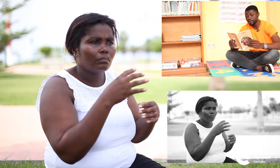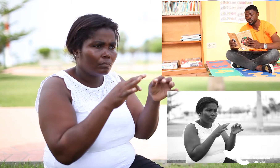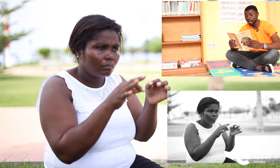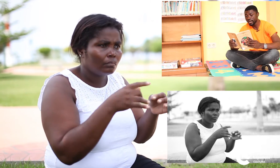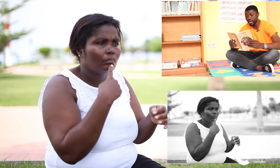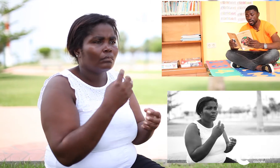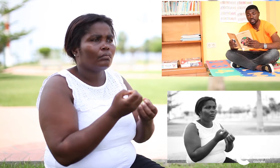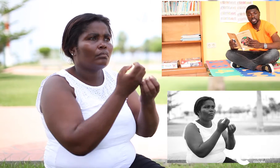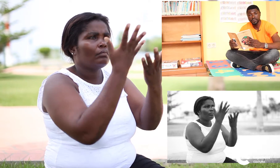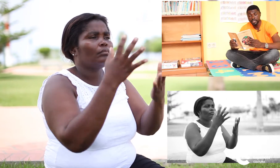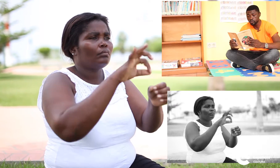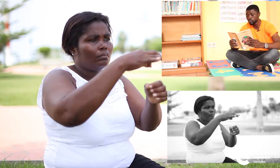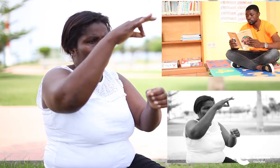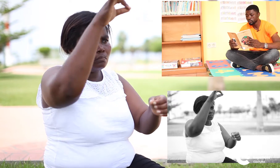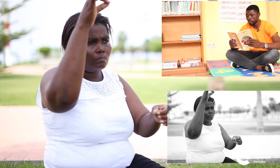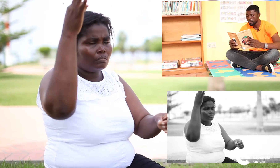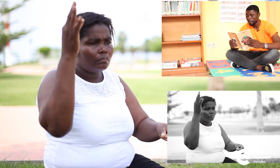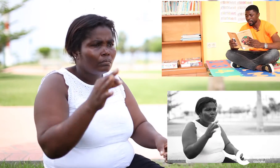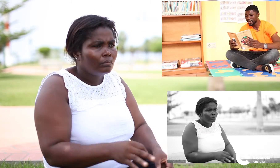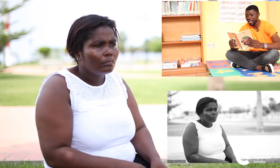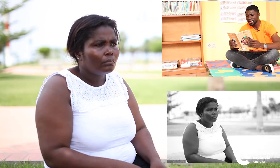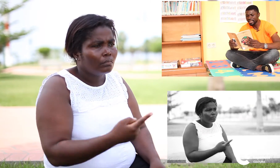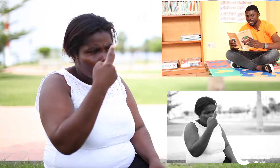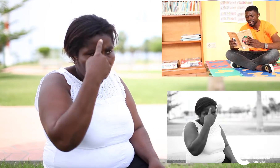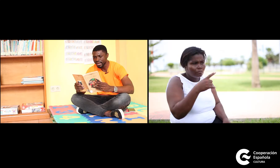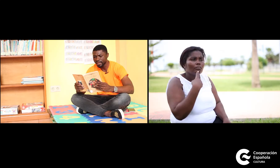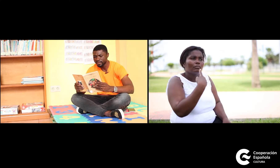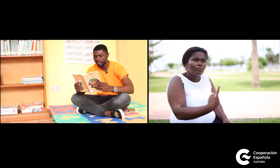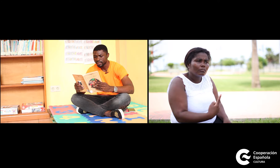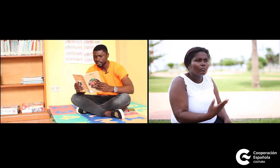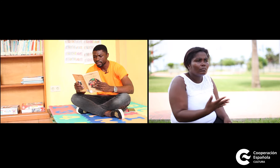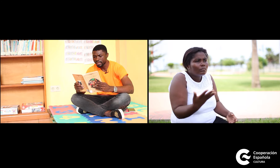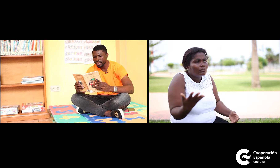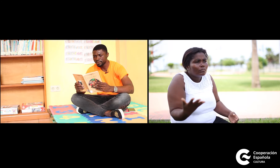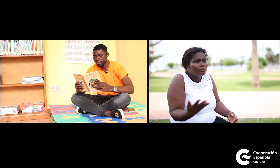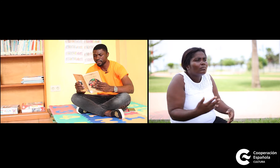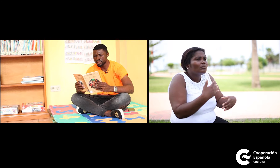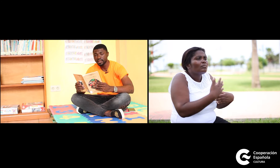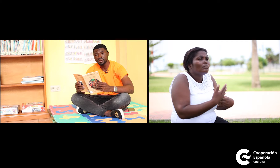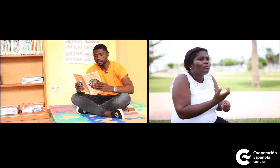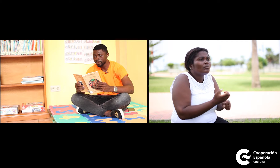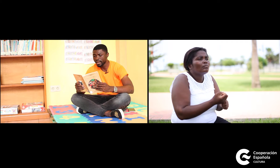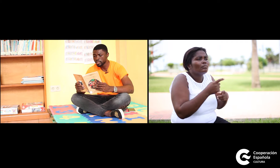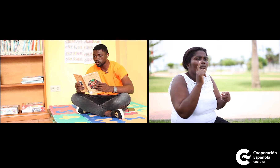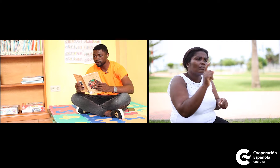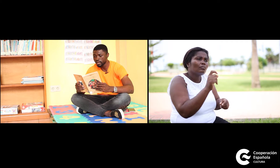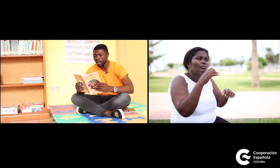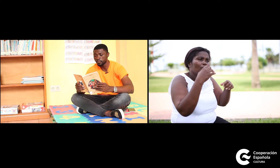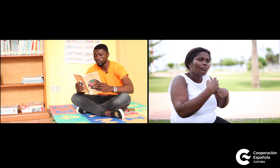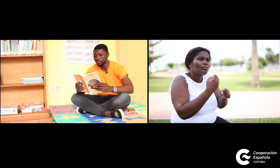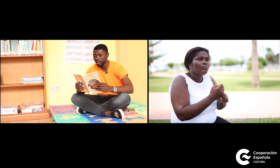invocara a los espíritus para que le indicaran qué debía hacer para resolver el problema